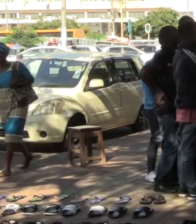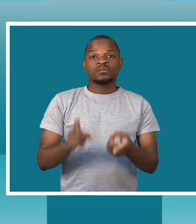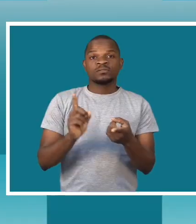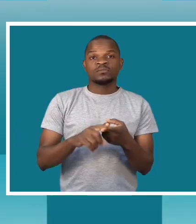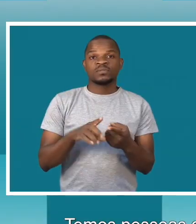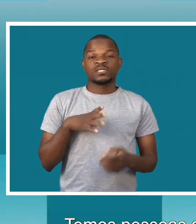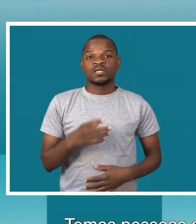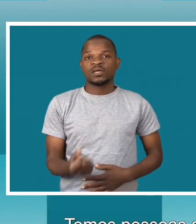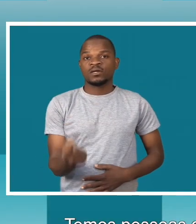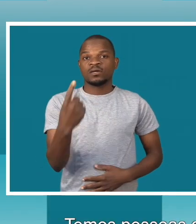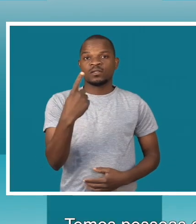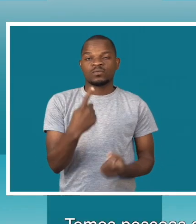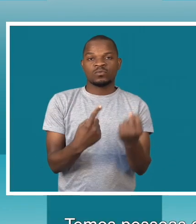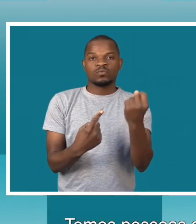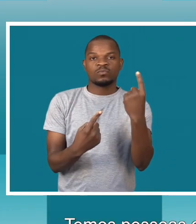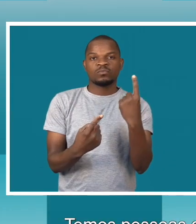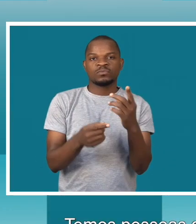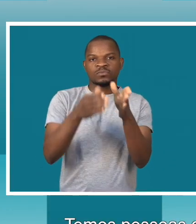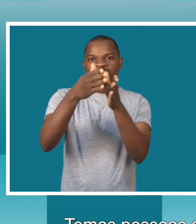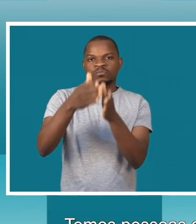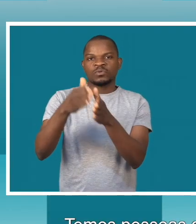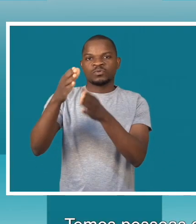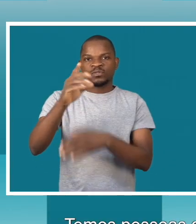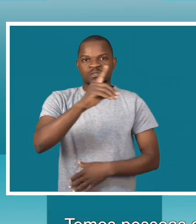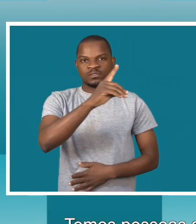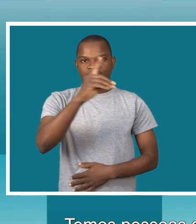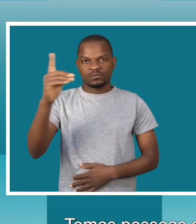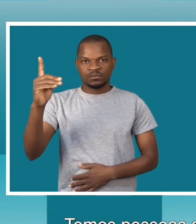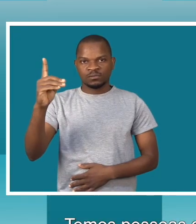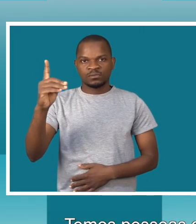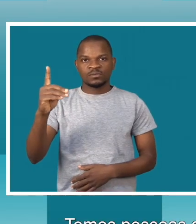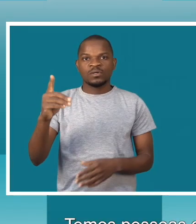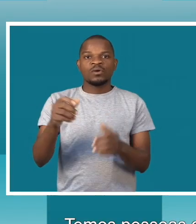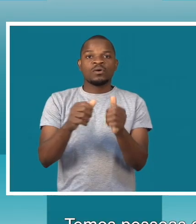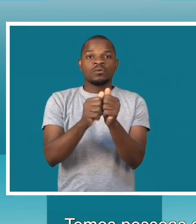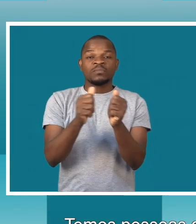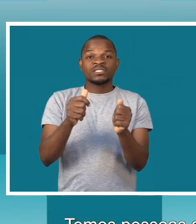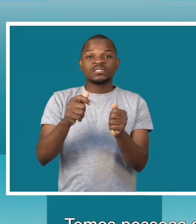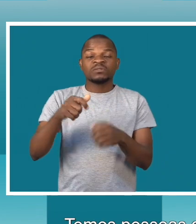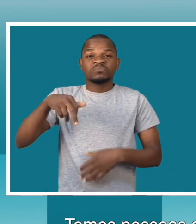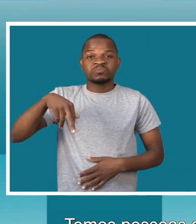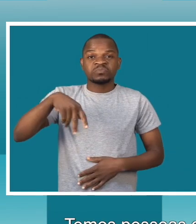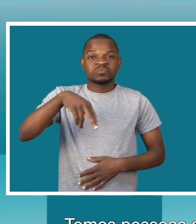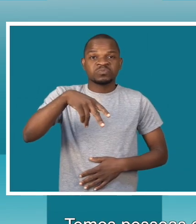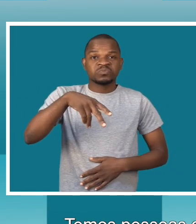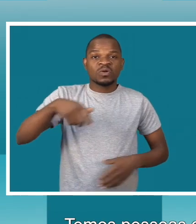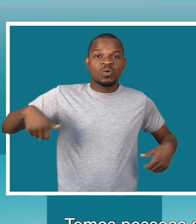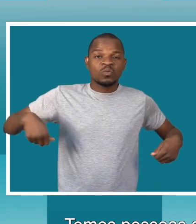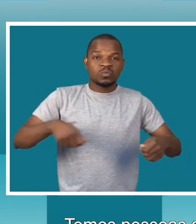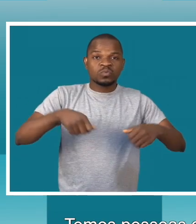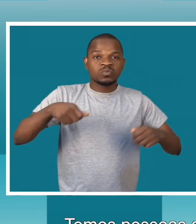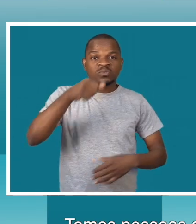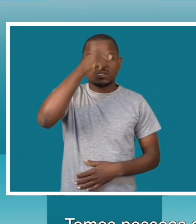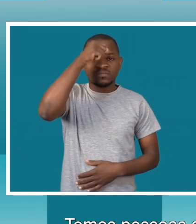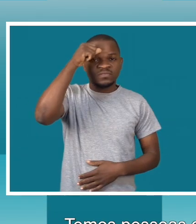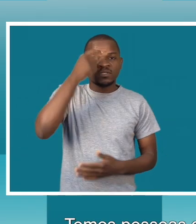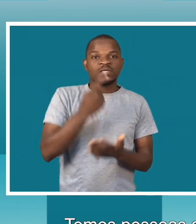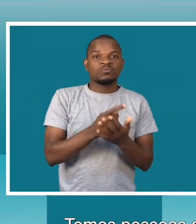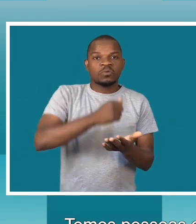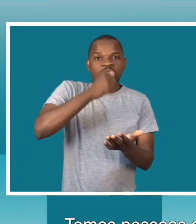Temos pessoas com deficiência que são obrigadas a passar pelo passeio. Nós somos só com deficiência. Muita gente tem